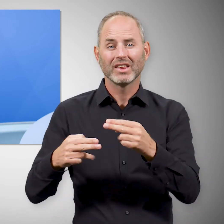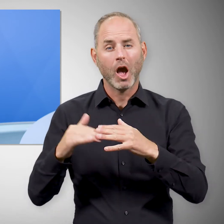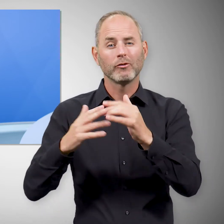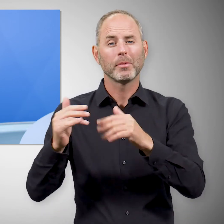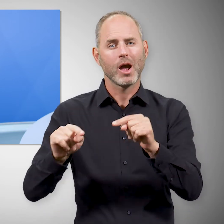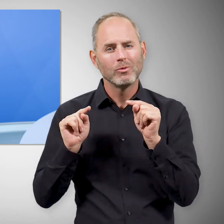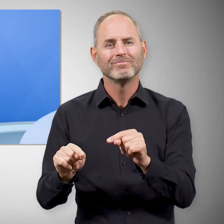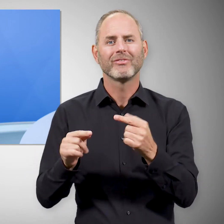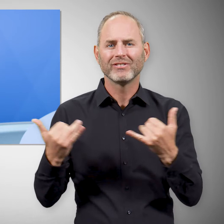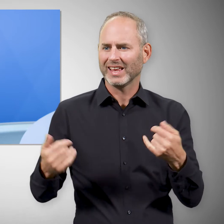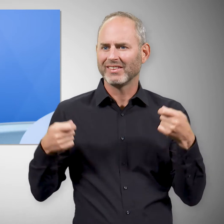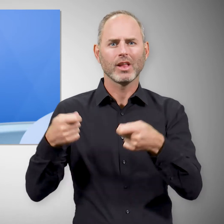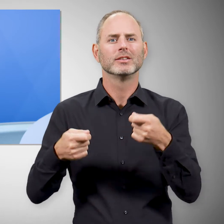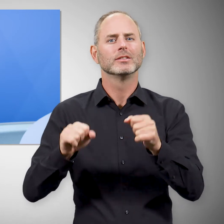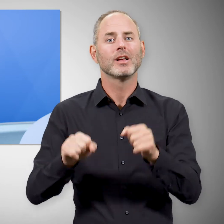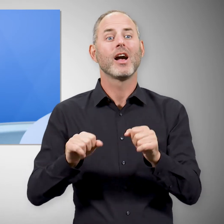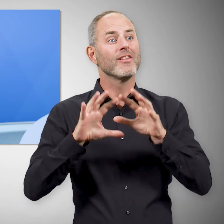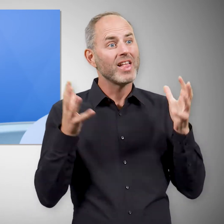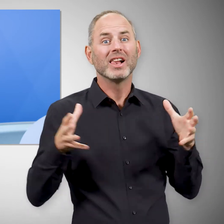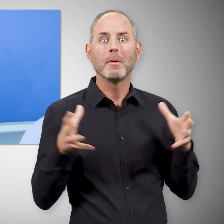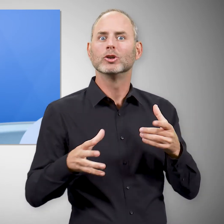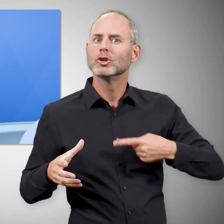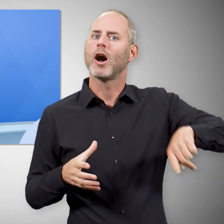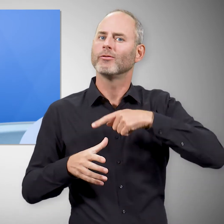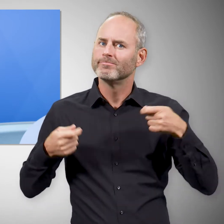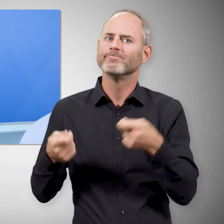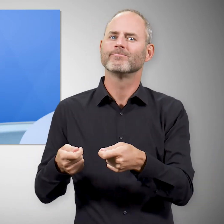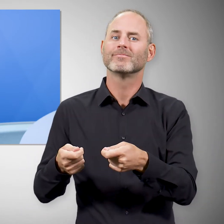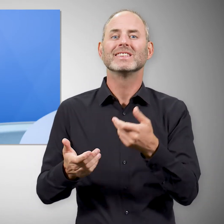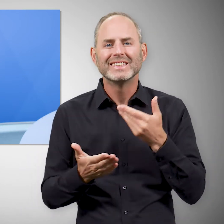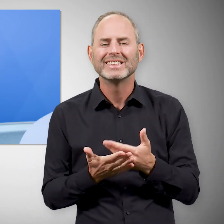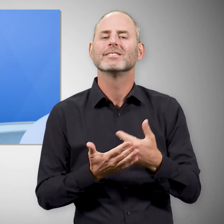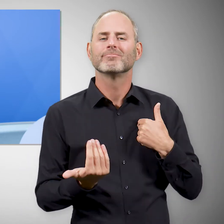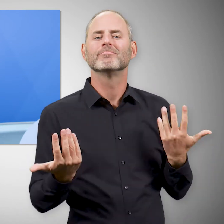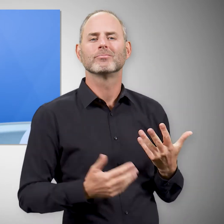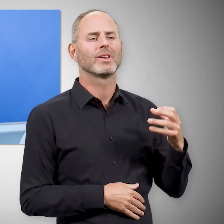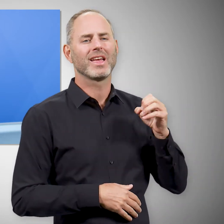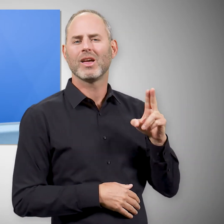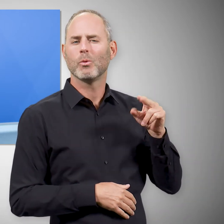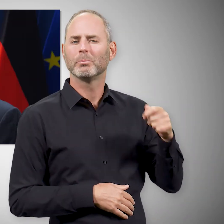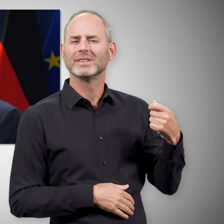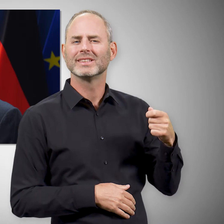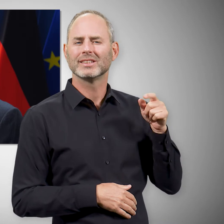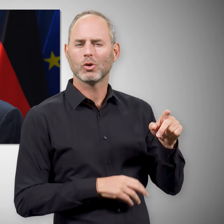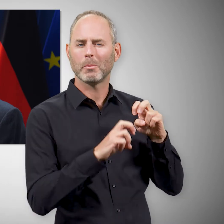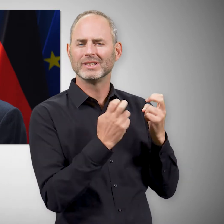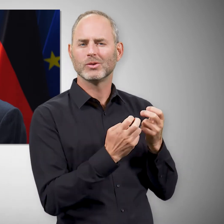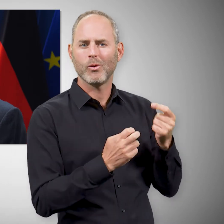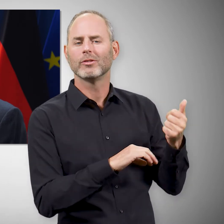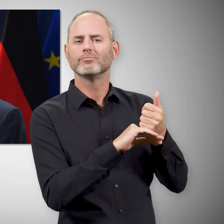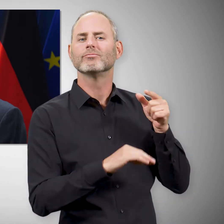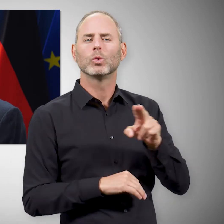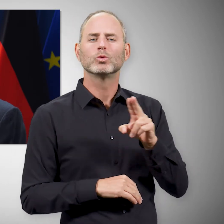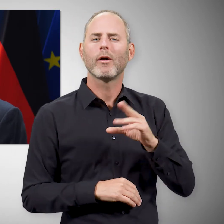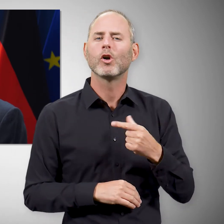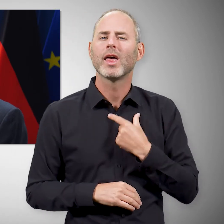Wiederaufbau auch finanziert werden kann von der Weltgemeinschaft. Deshalb habe ich zusammen mit der Präsidentin der Kommission der Europäischen